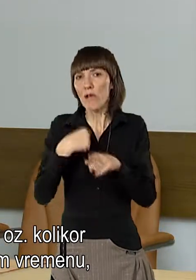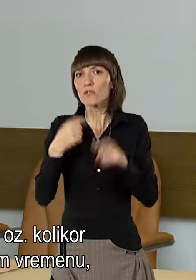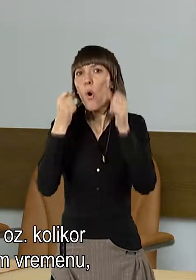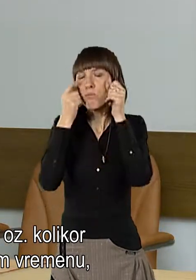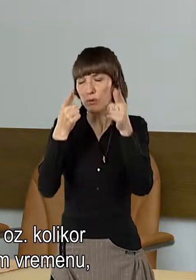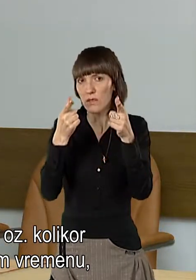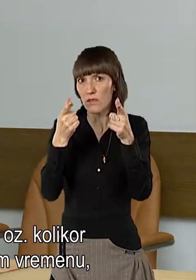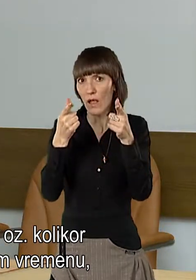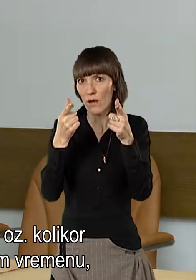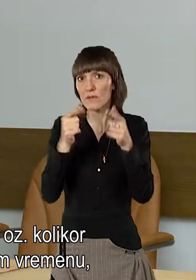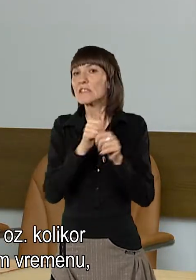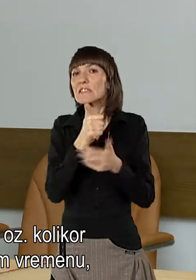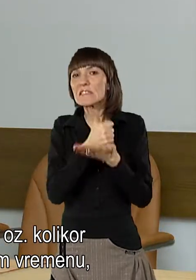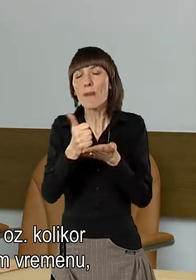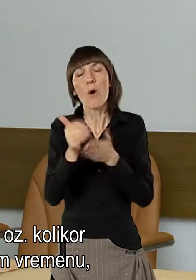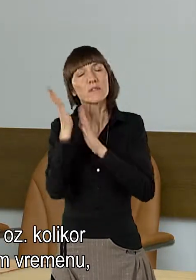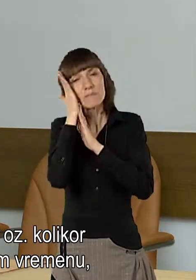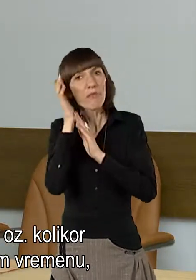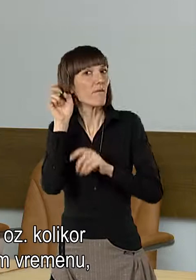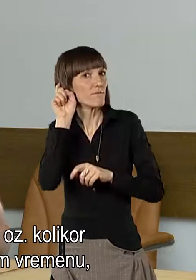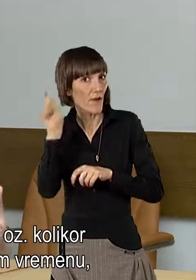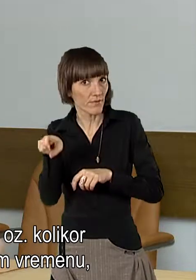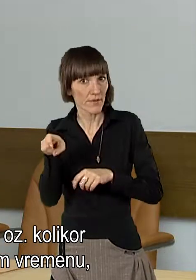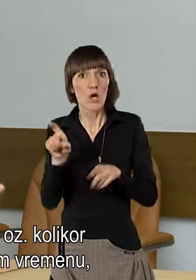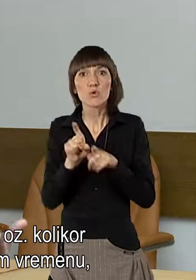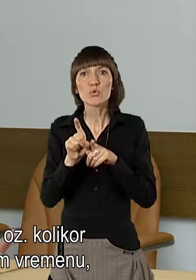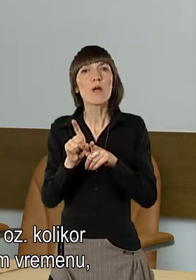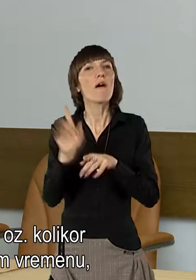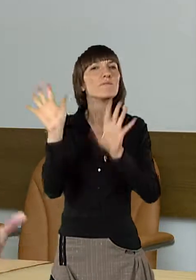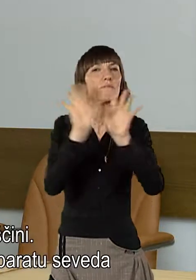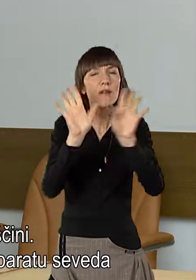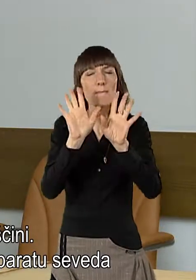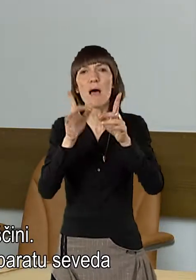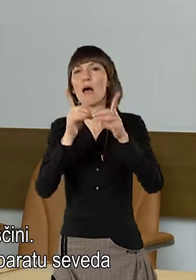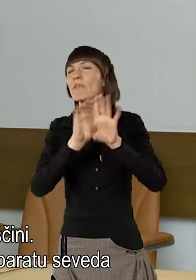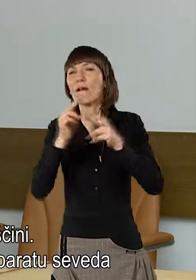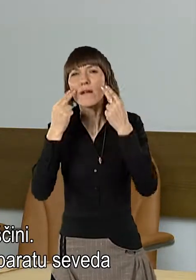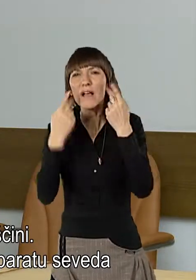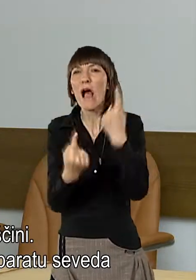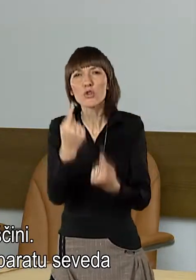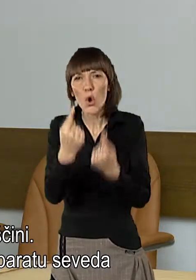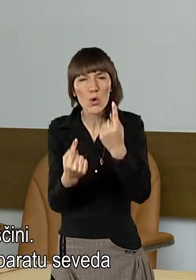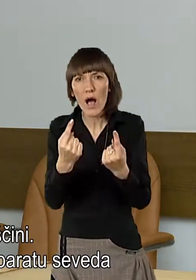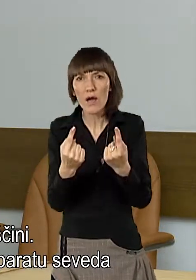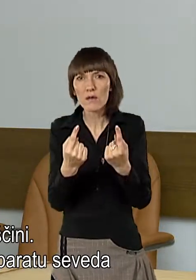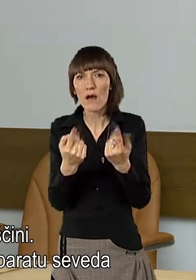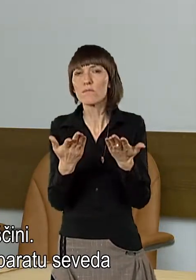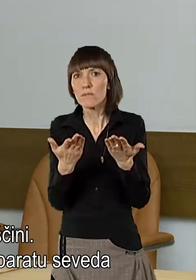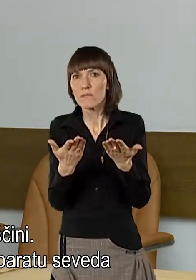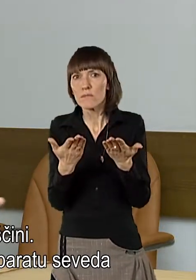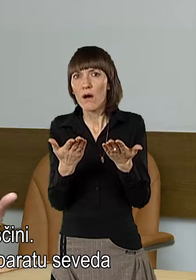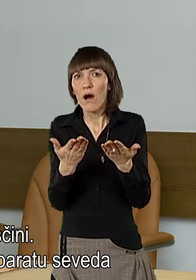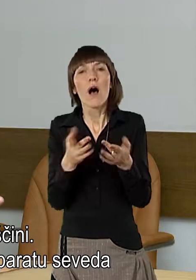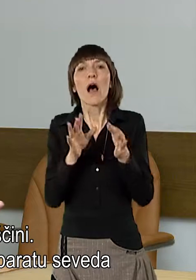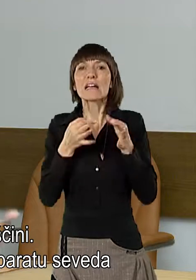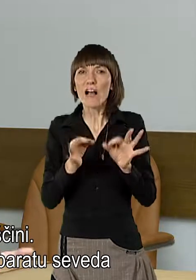bodna. Tako da, tudi v vsakem vremenu, v vsakej okoliščini, seveda, obejstvo